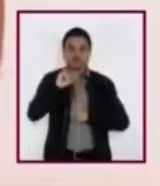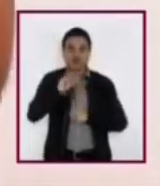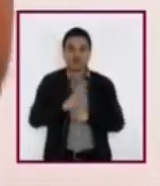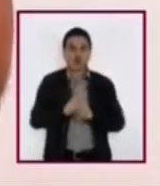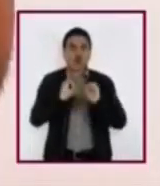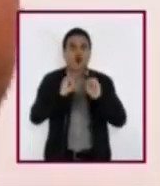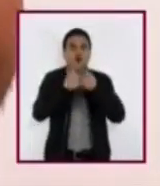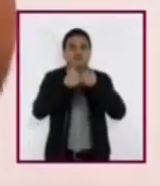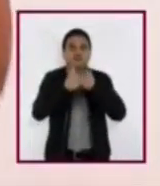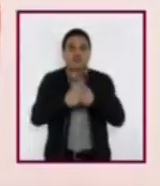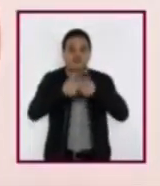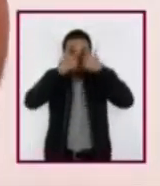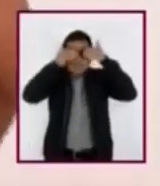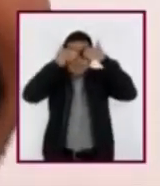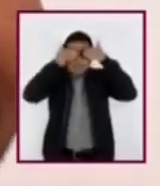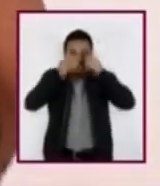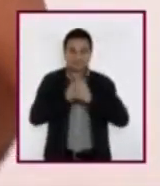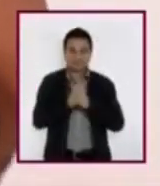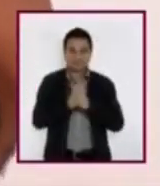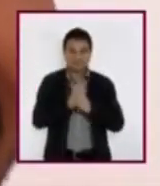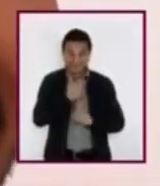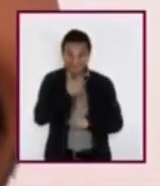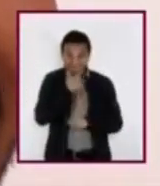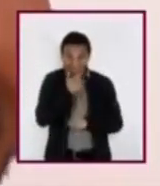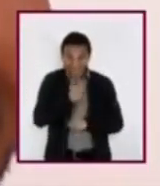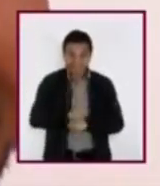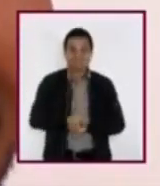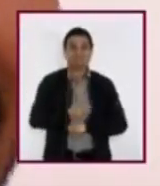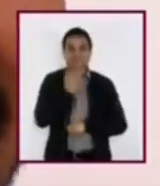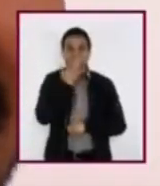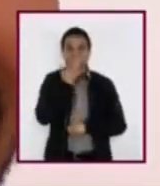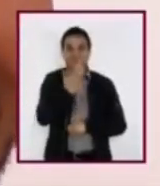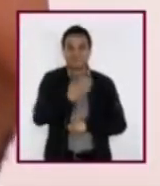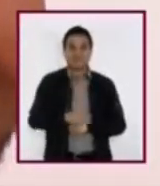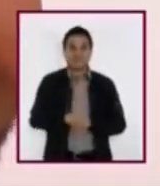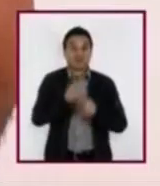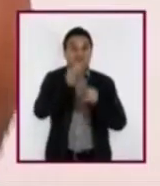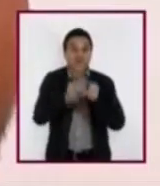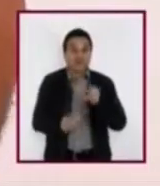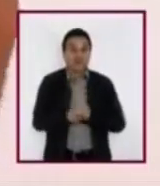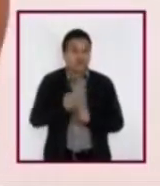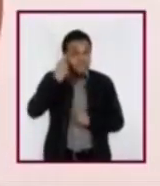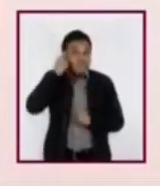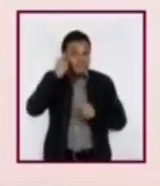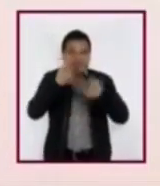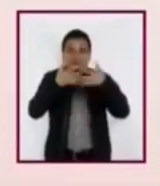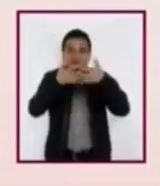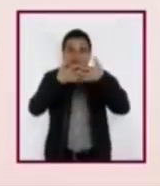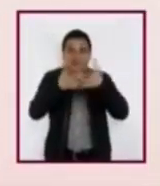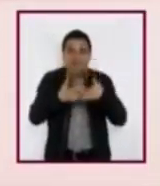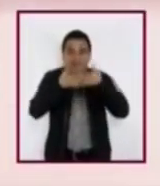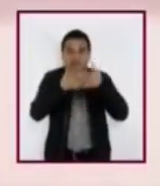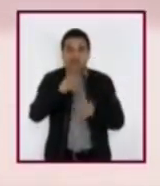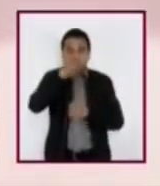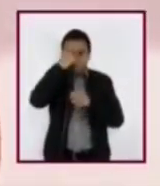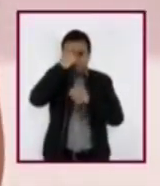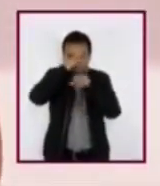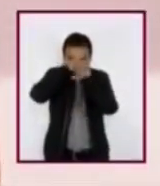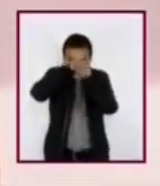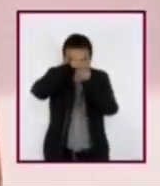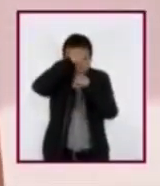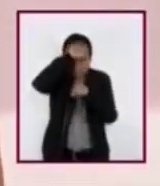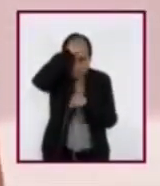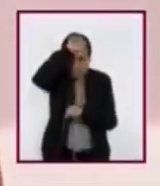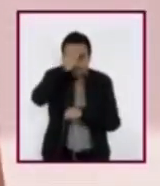¿Sientes gracioso? Muy bien. Por último, entremos a su cerebro, a la mente de cada uno y cada una de